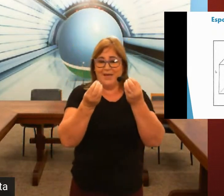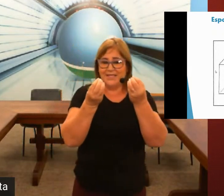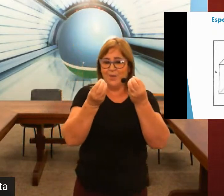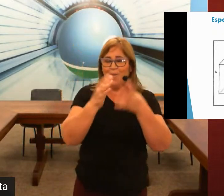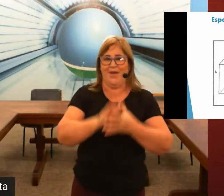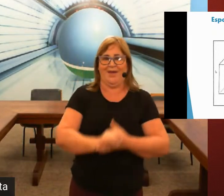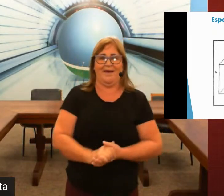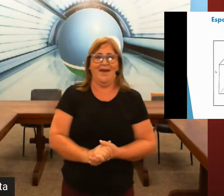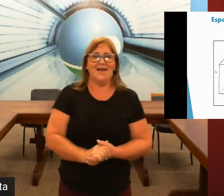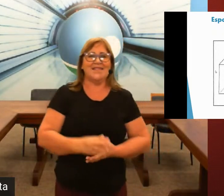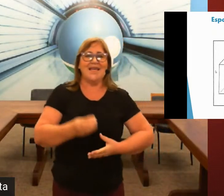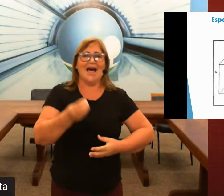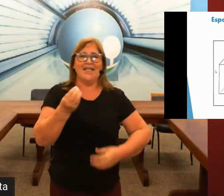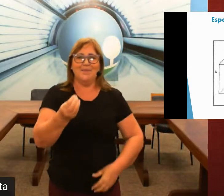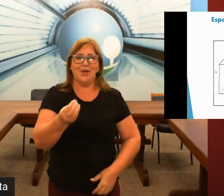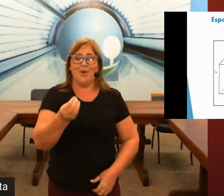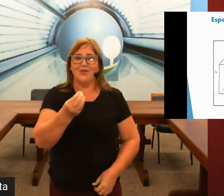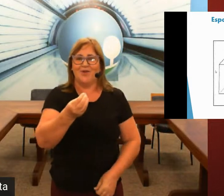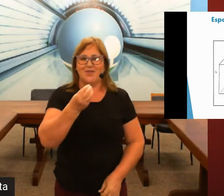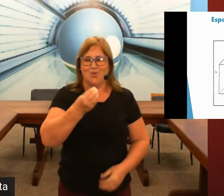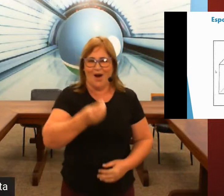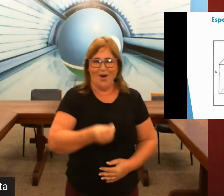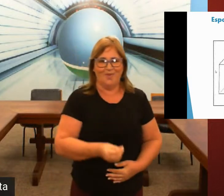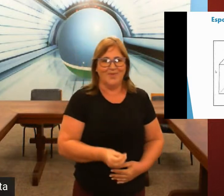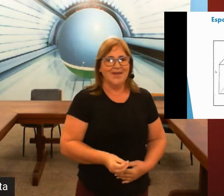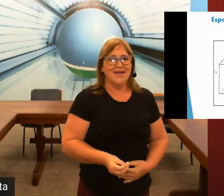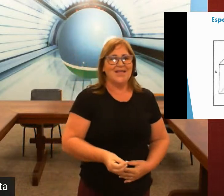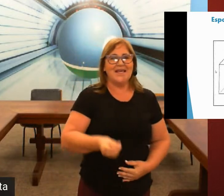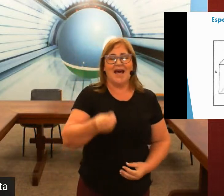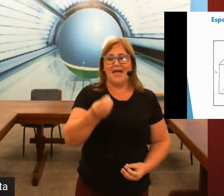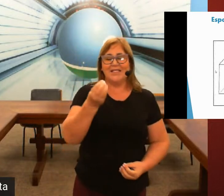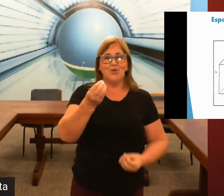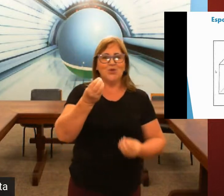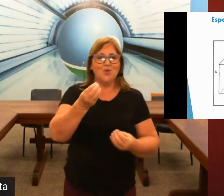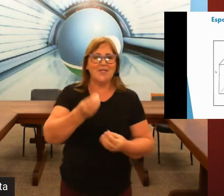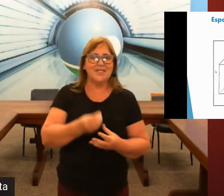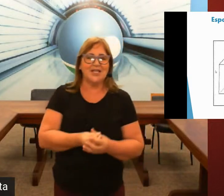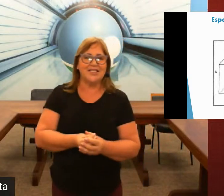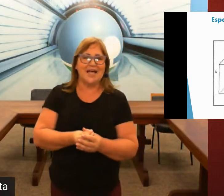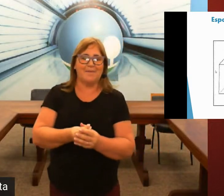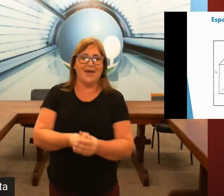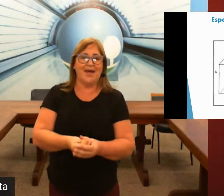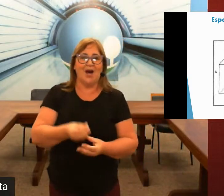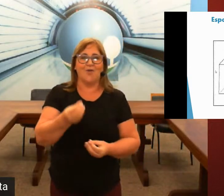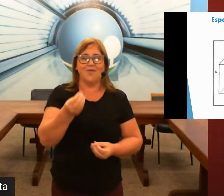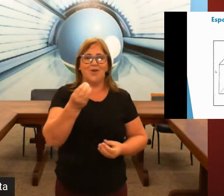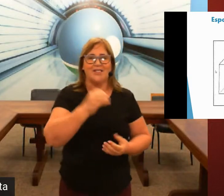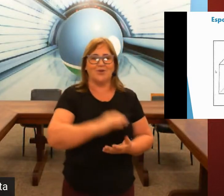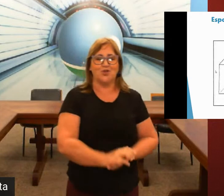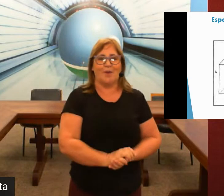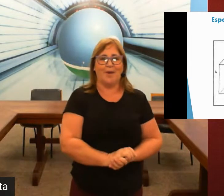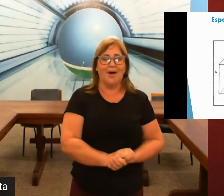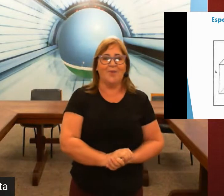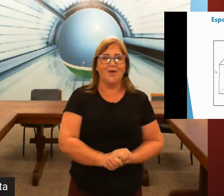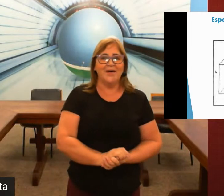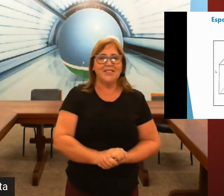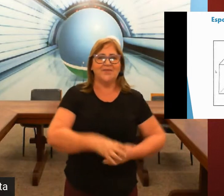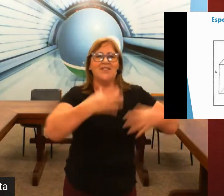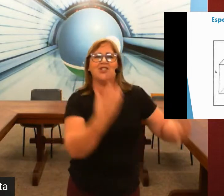percebam bem, se a Libra é uma língua visual, e se o surdo precisa de saber a configuração de sua mão, se você